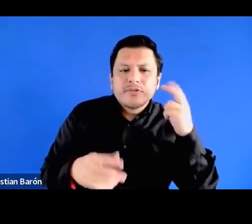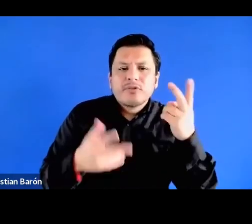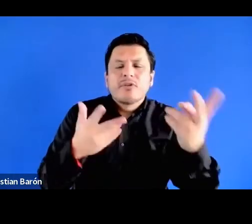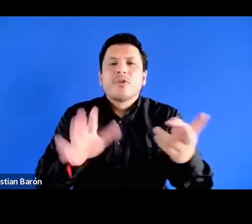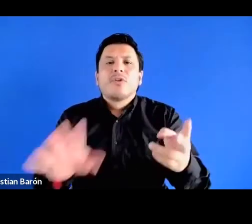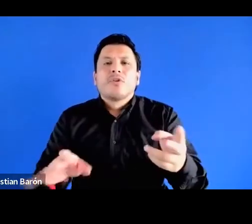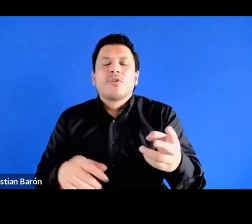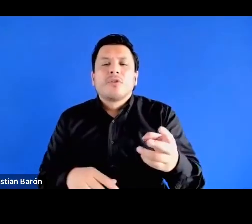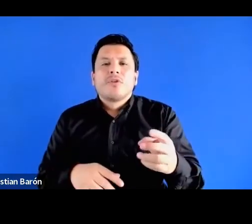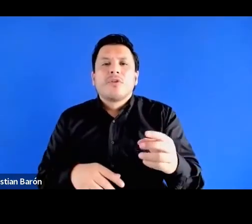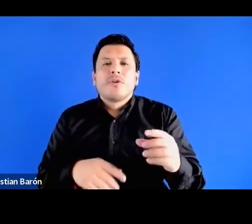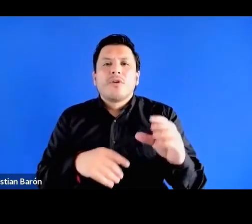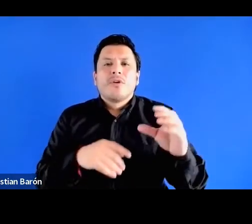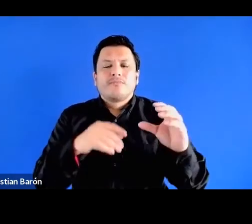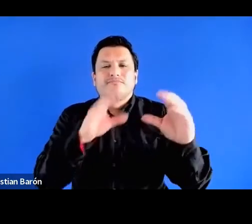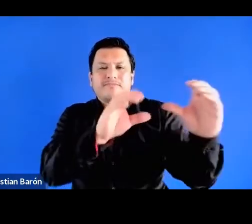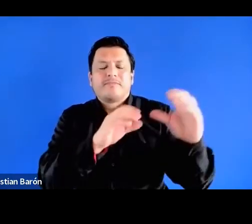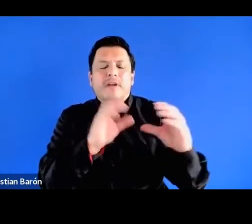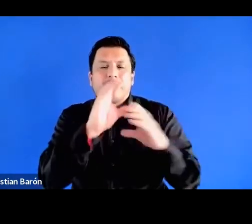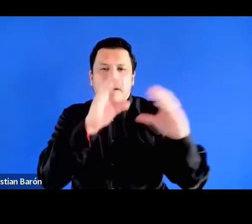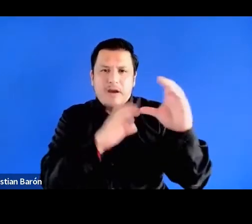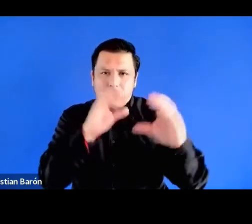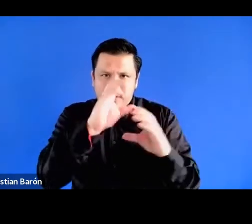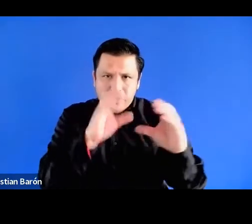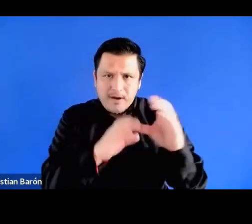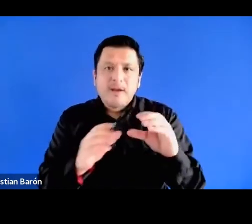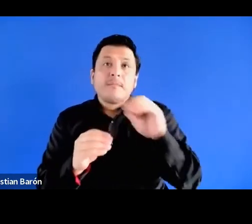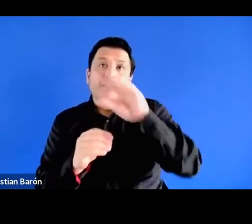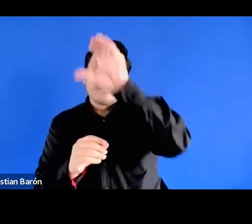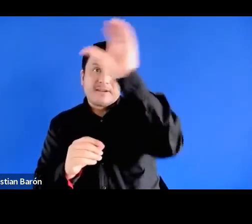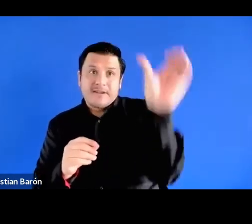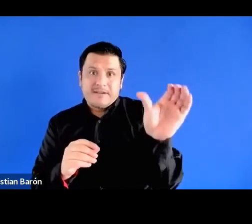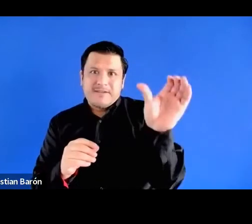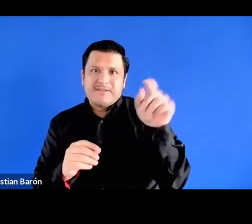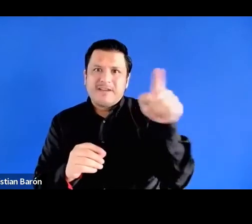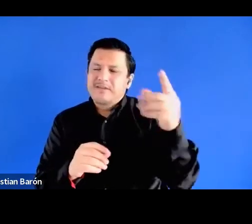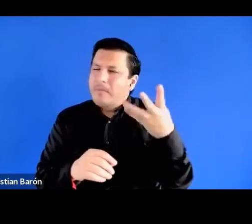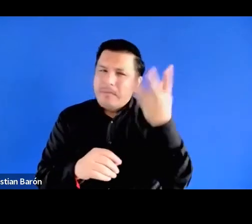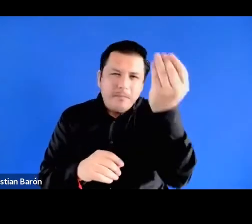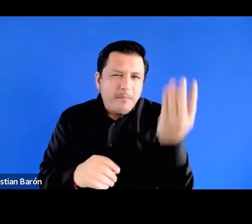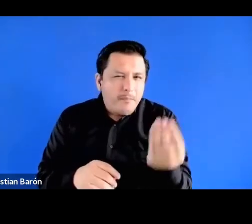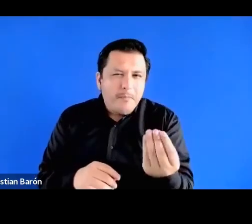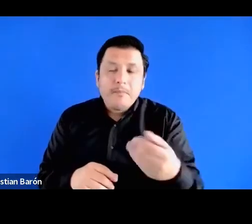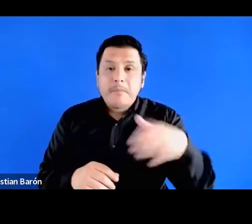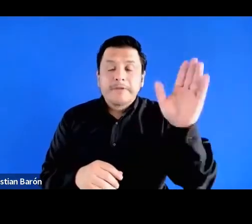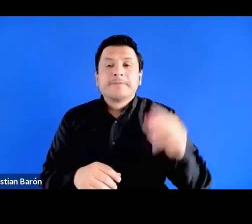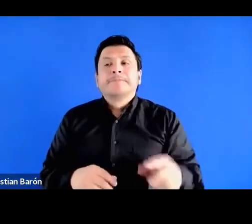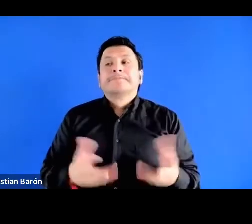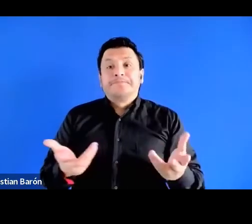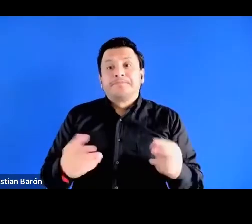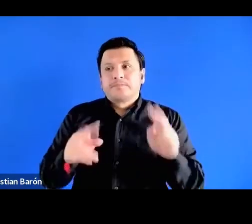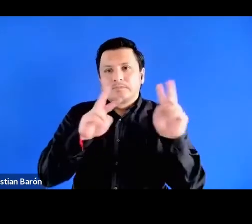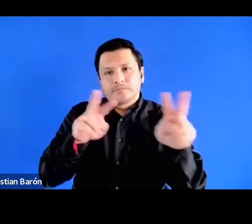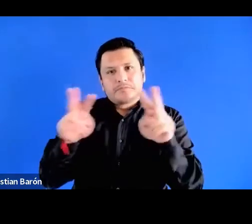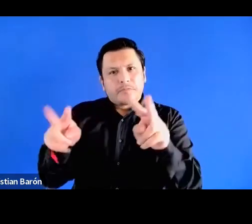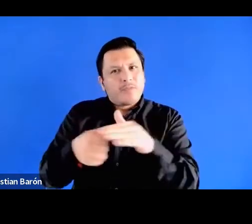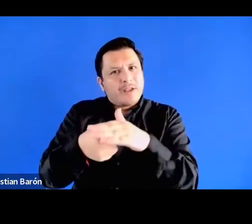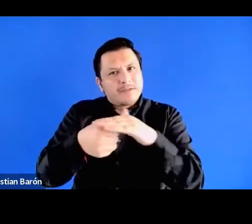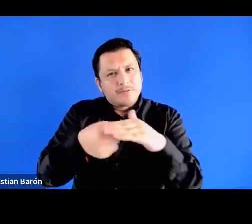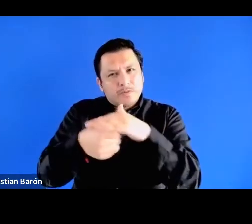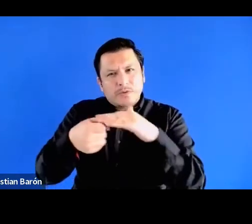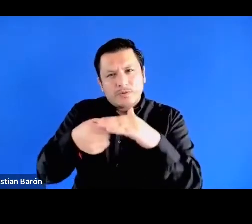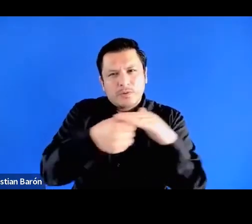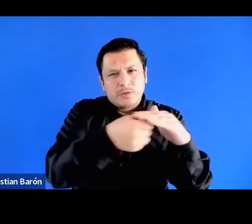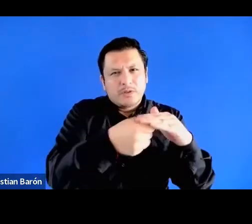Caribe ¿no? entonces yo creo que esto es muy importante porque vemos como ciertos acontecimientos digamos